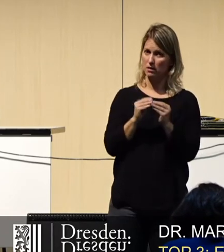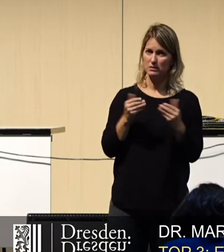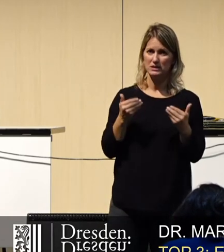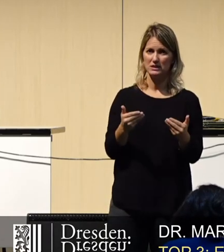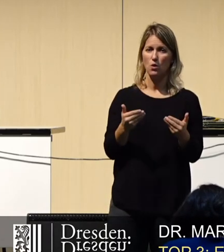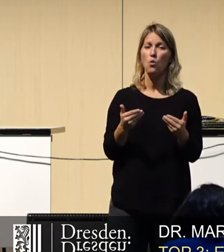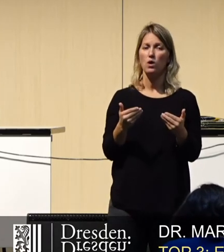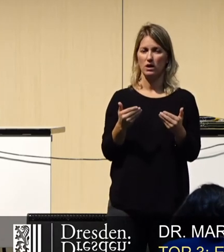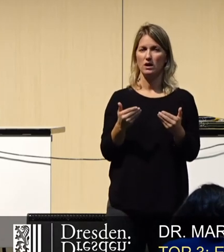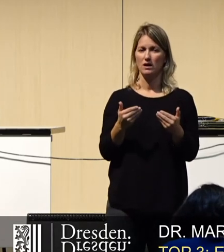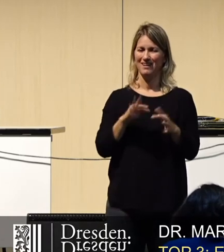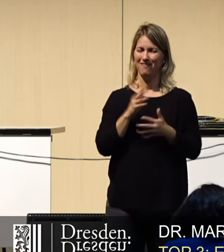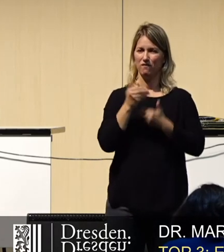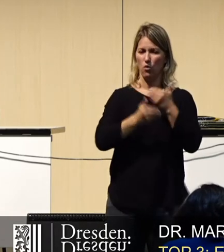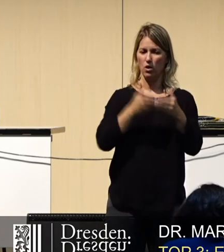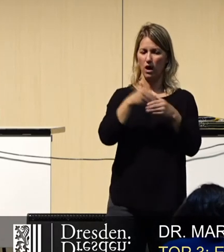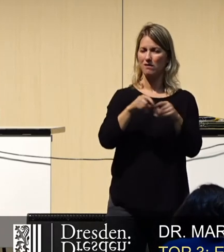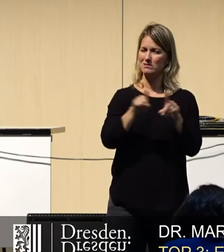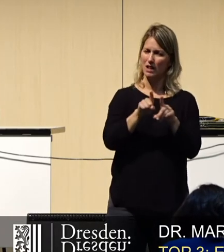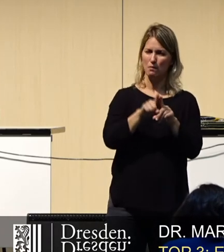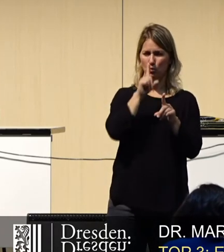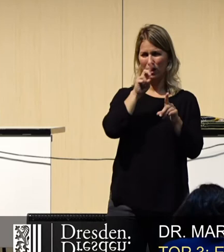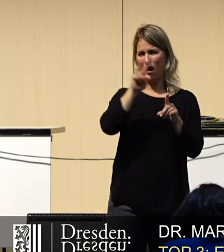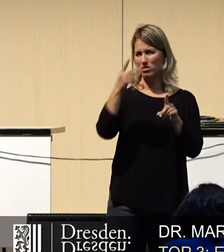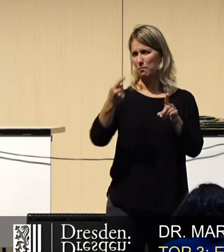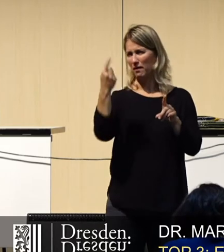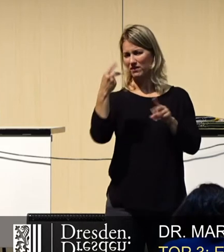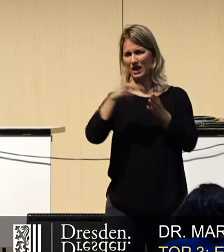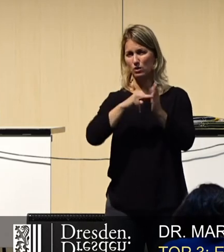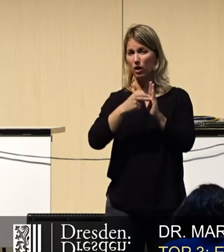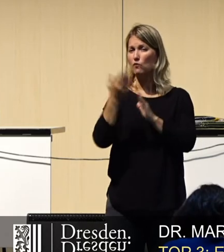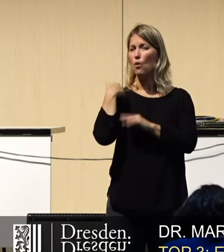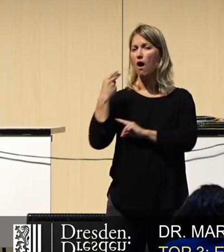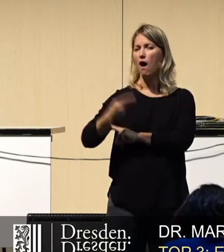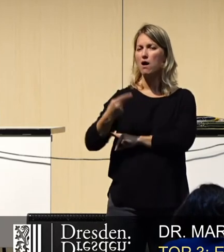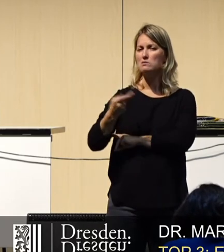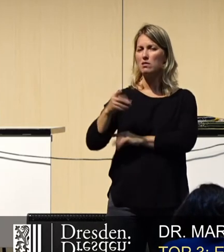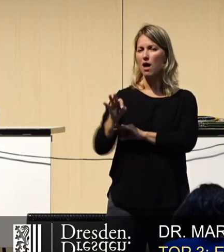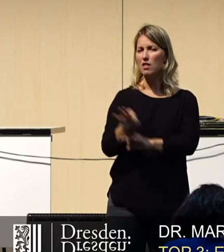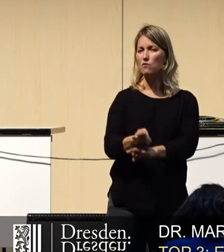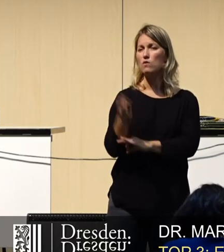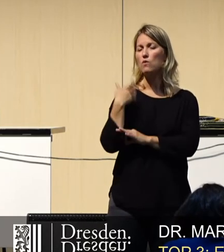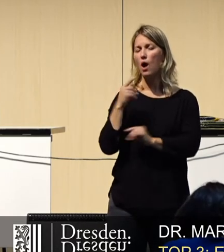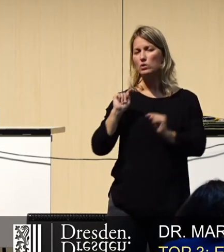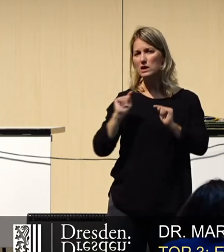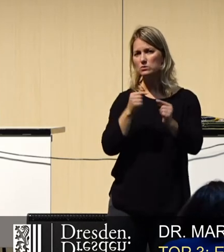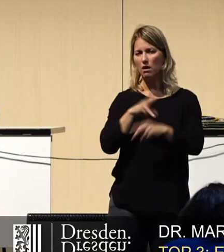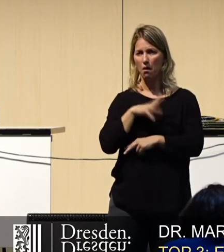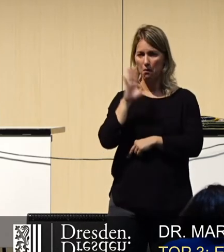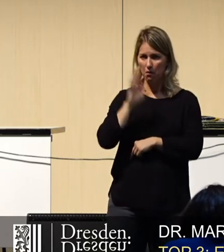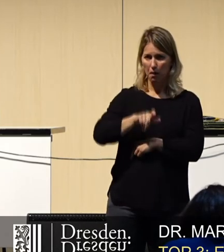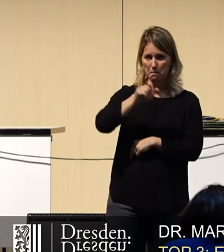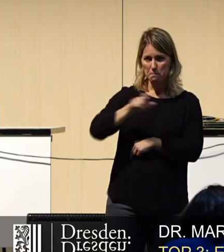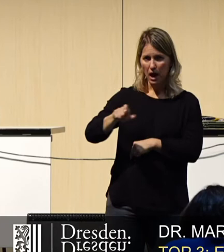Vorgang wie bei jeder neuen Technologie. Als die Eisenbahn eingeführt wurde, hat man lange, lange diskutiert, können Menschen überhaupt